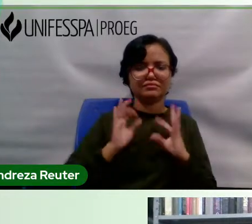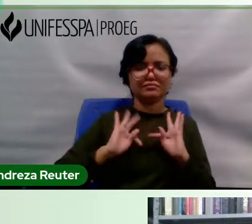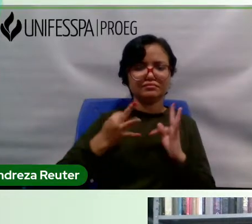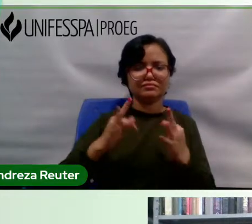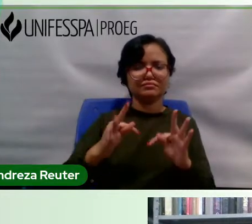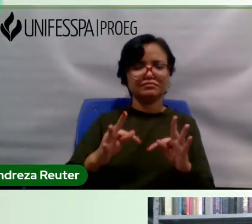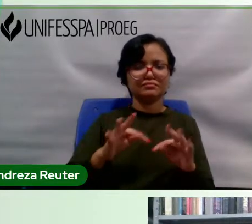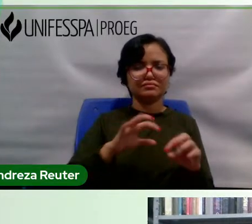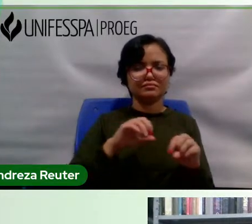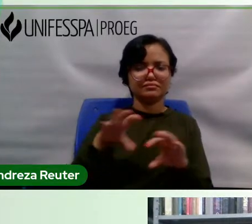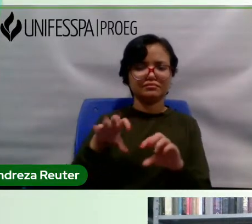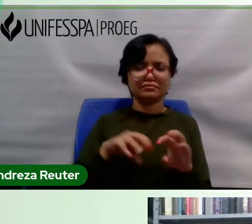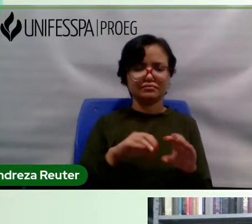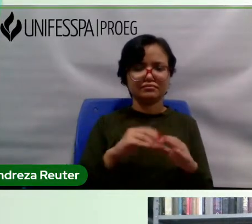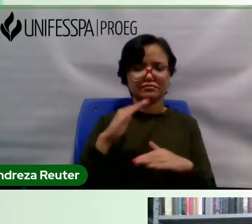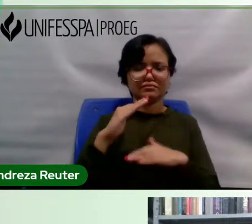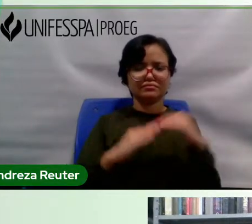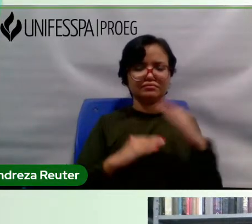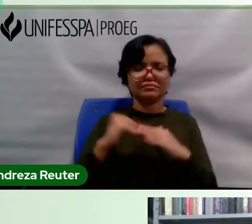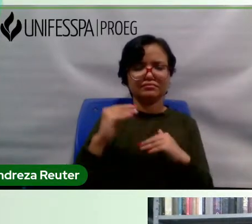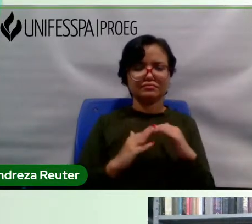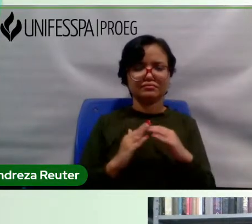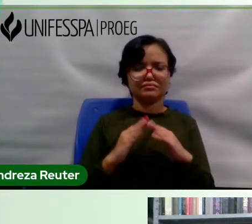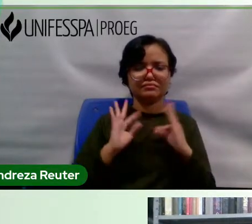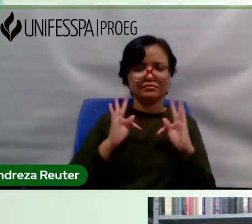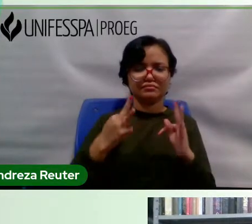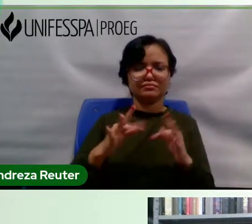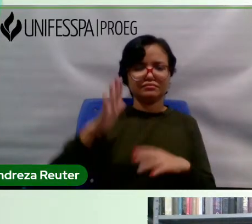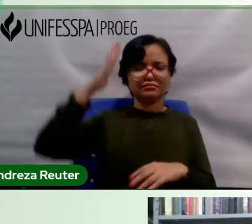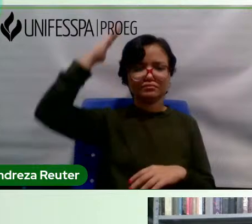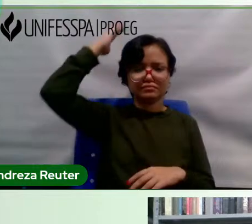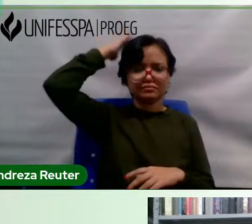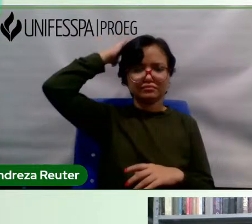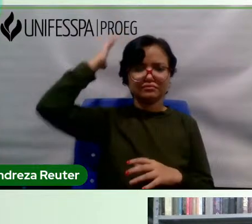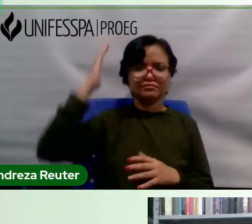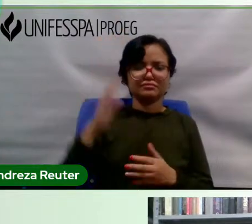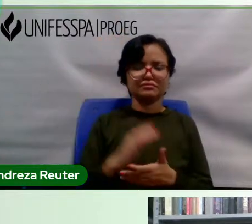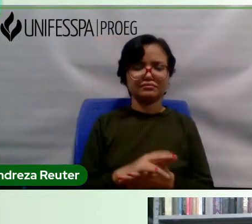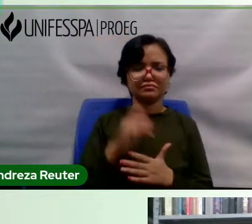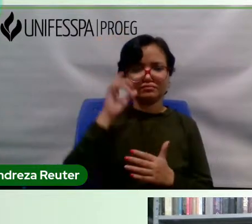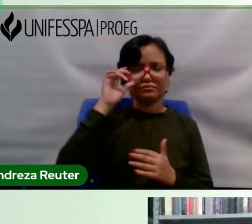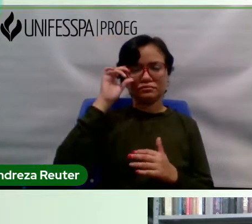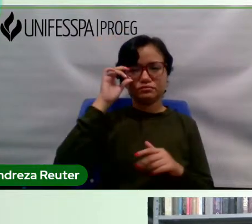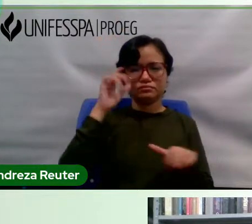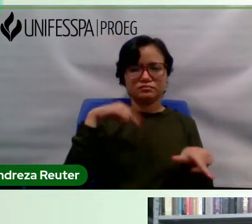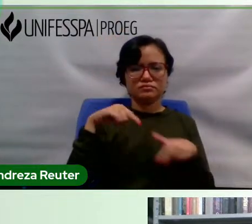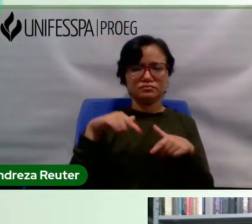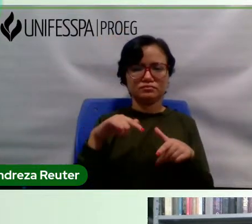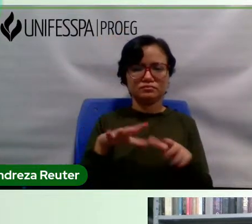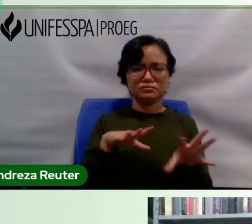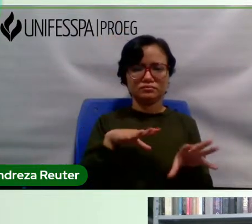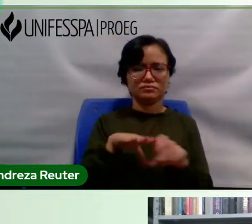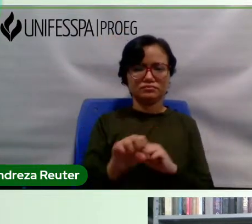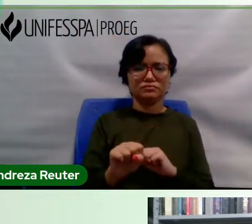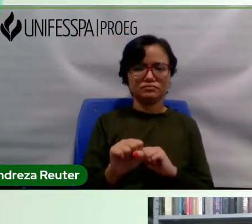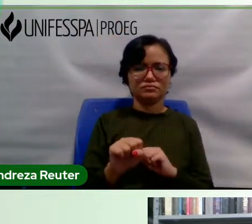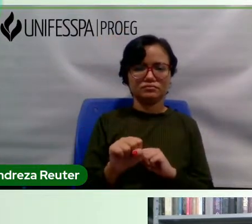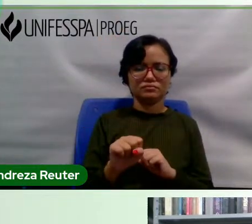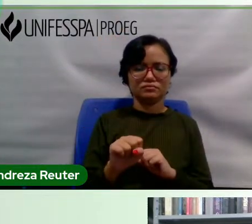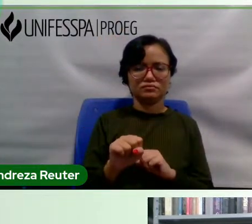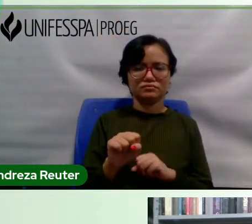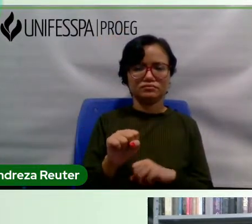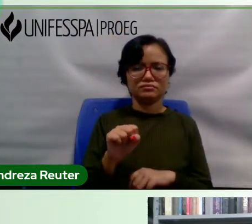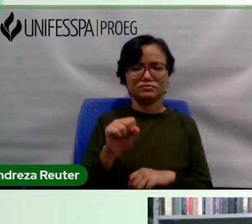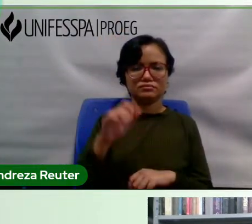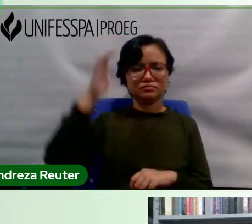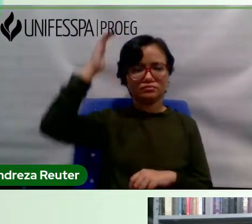e Educação Profissional e Tecnológica do Pará. É gestora do programa Forma Pará e coordenadora dos